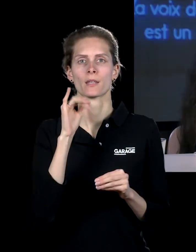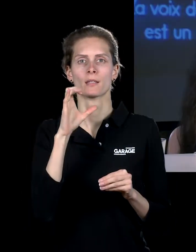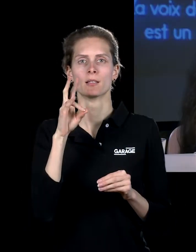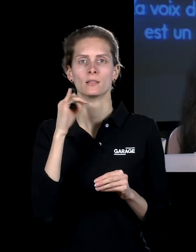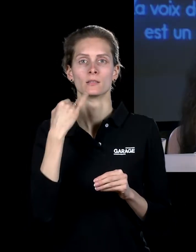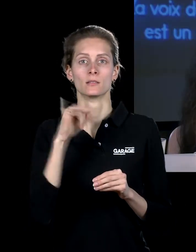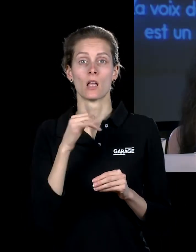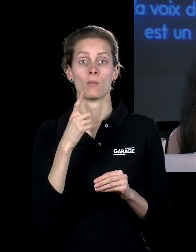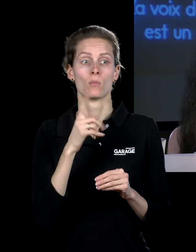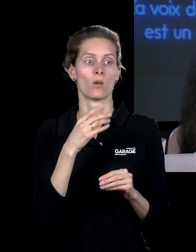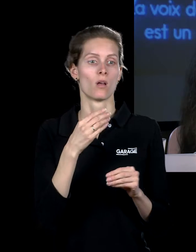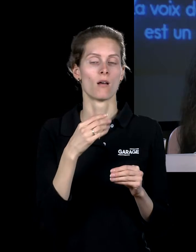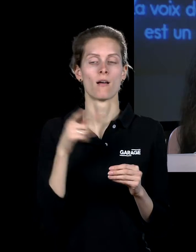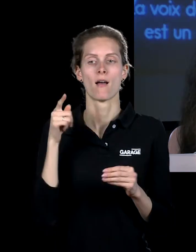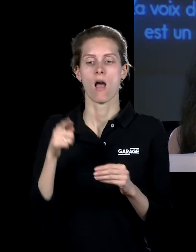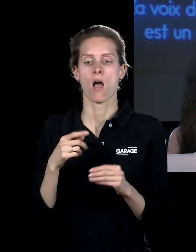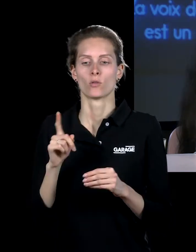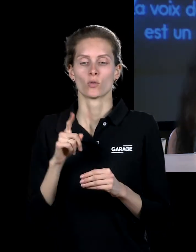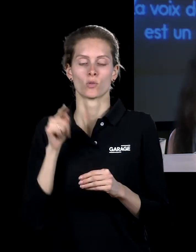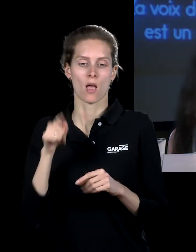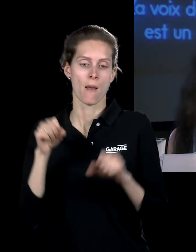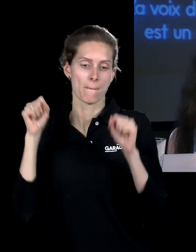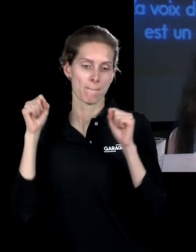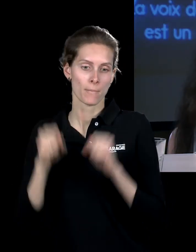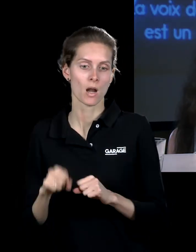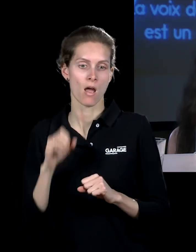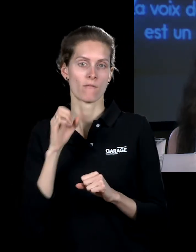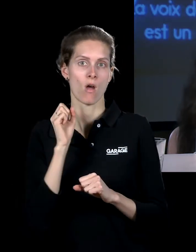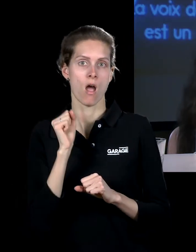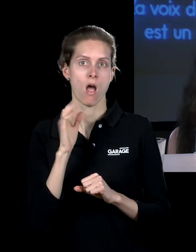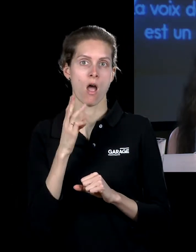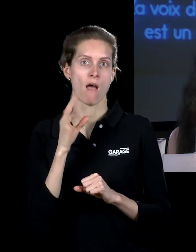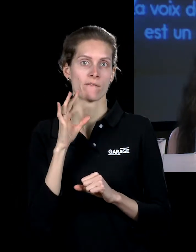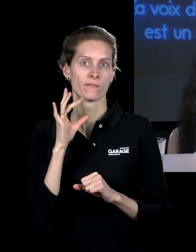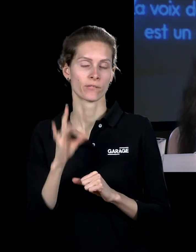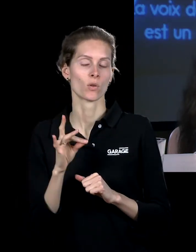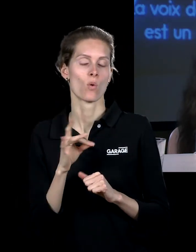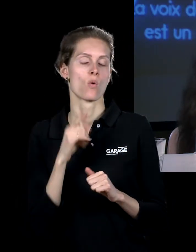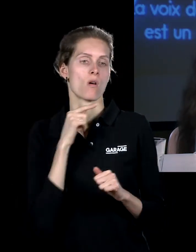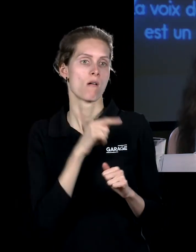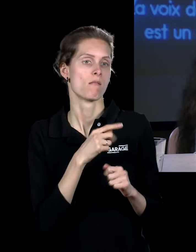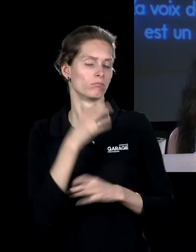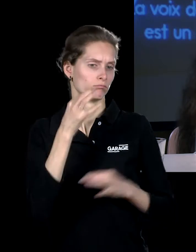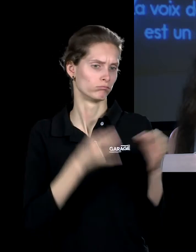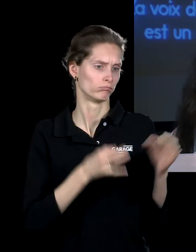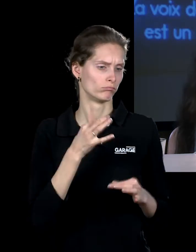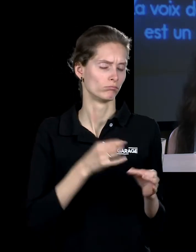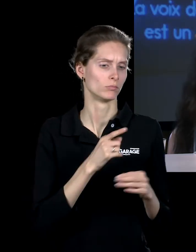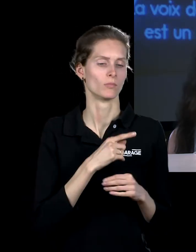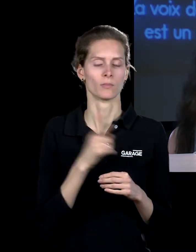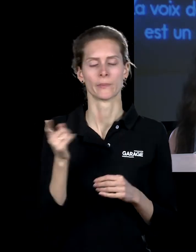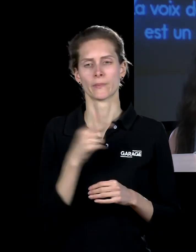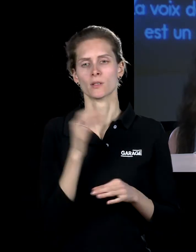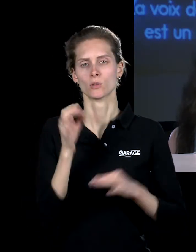который не отчислил ей авторские права, то есть что ее дубляж не является предметом авторского права. Она там,